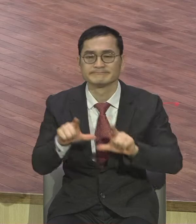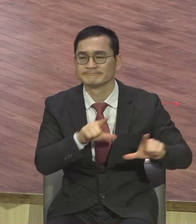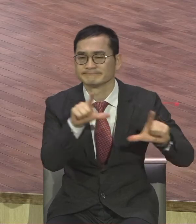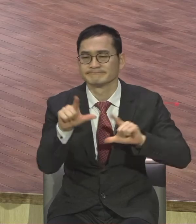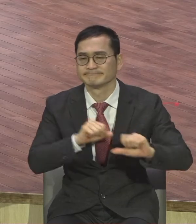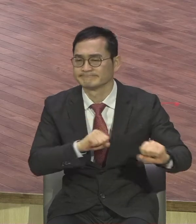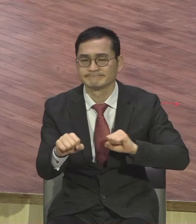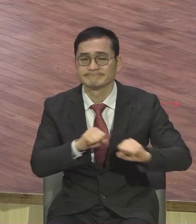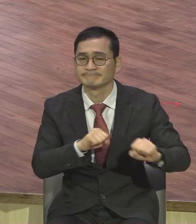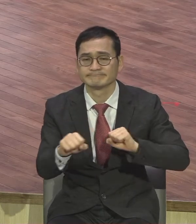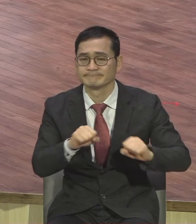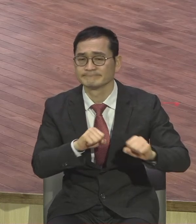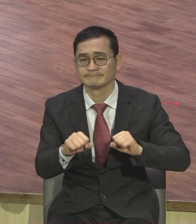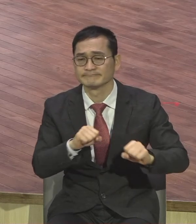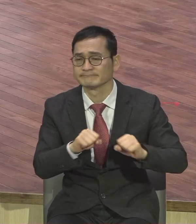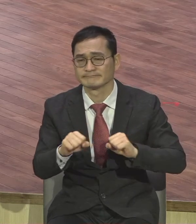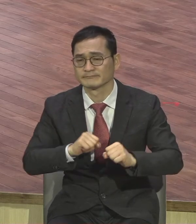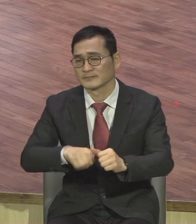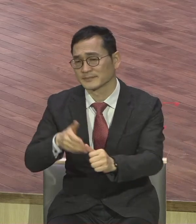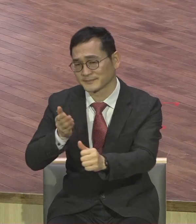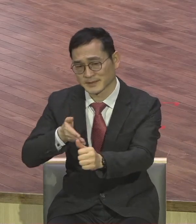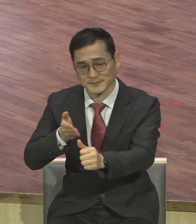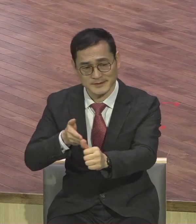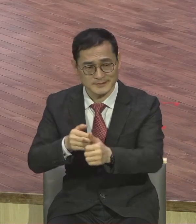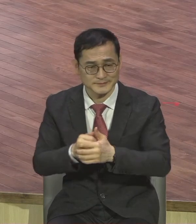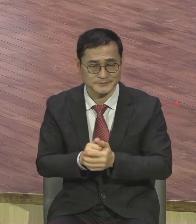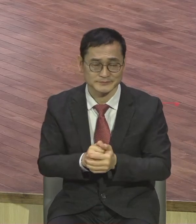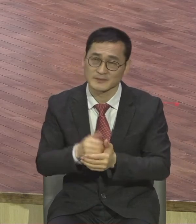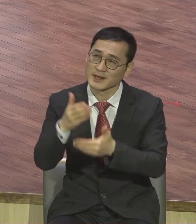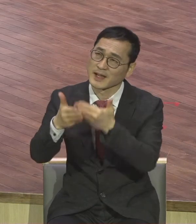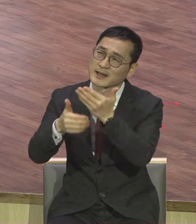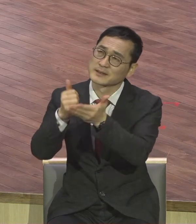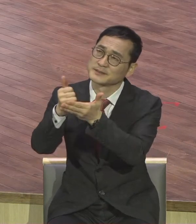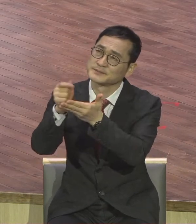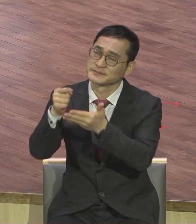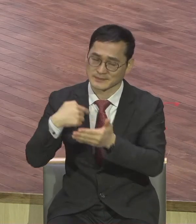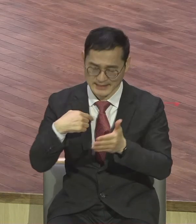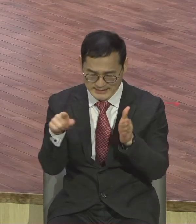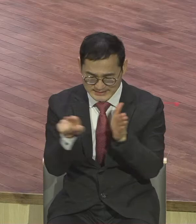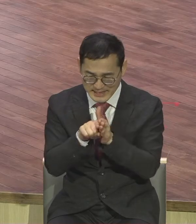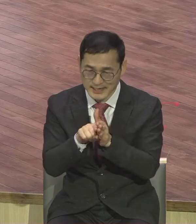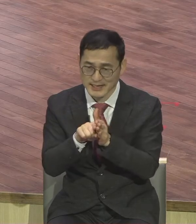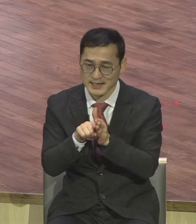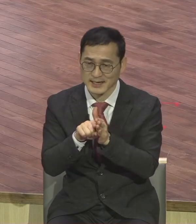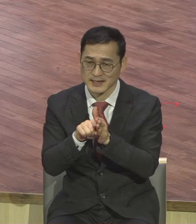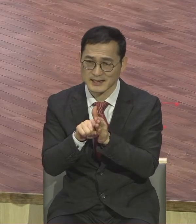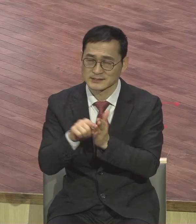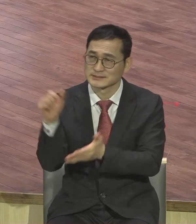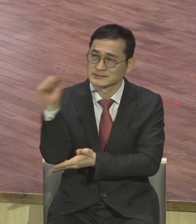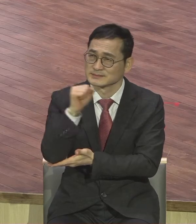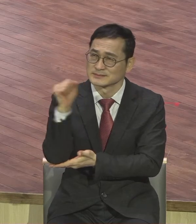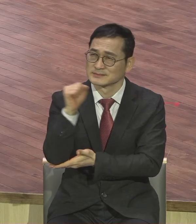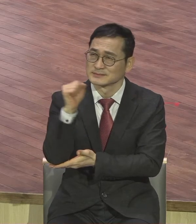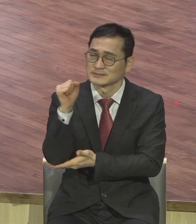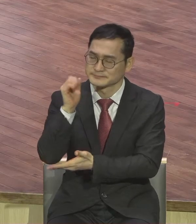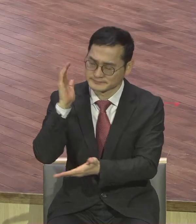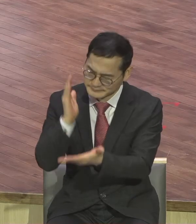어떤 환경 속에서도 하나님 나의 신앙은 흔들리지 않는 변명이 없는 전천후 신앙